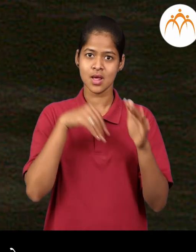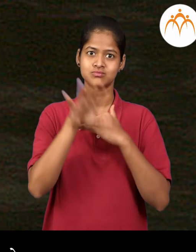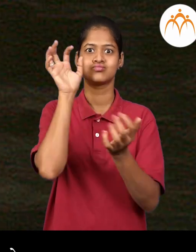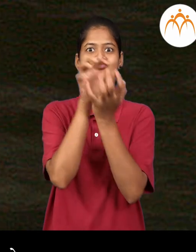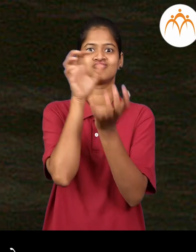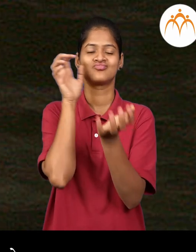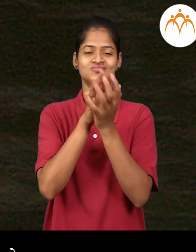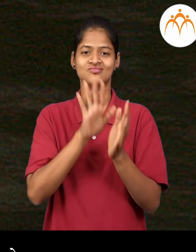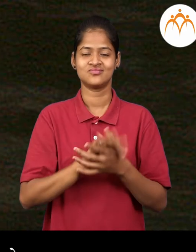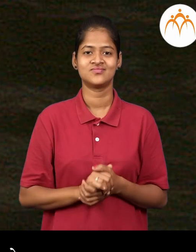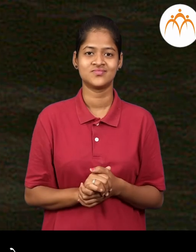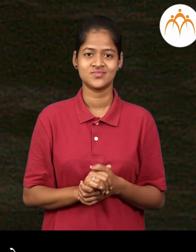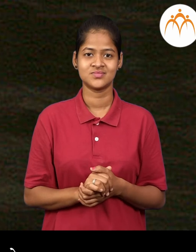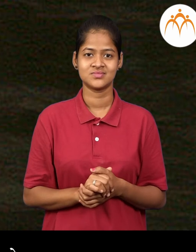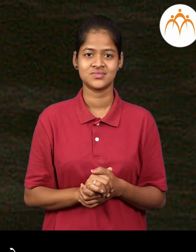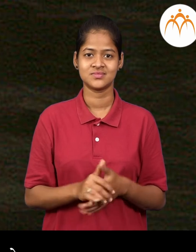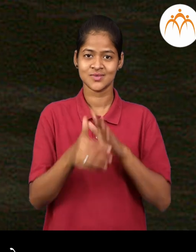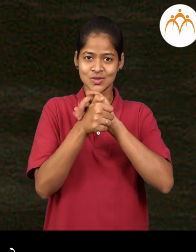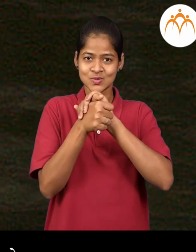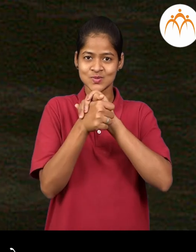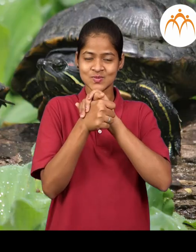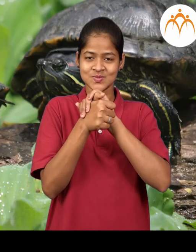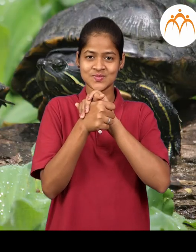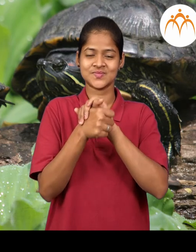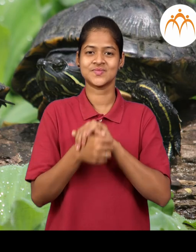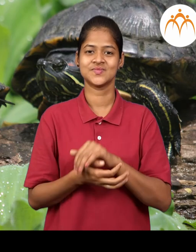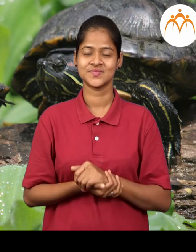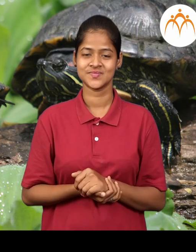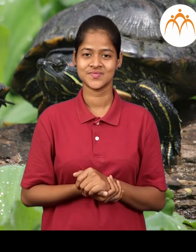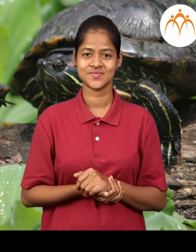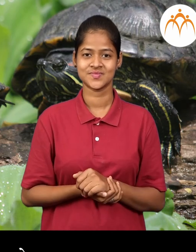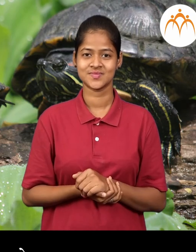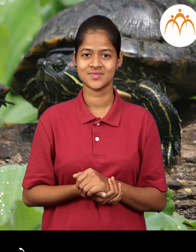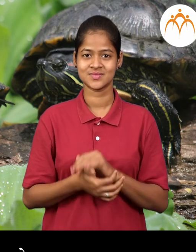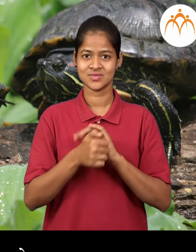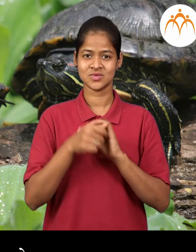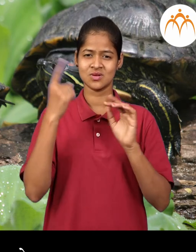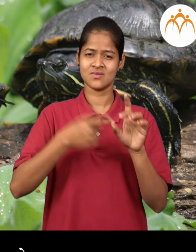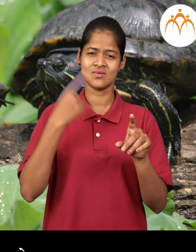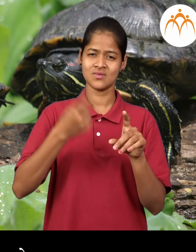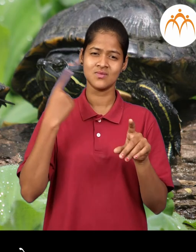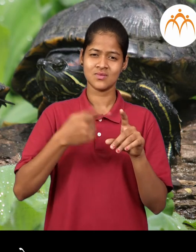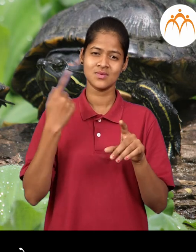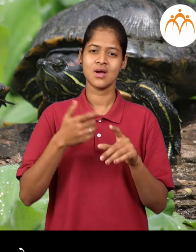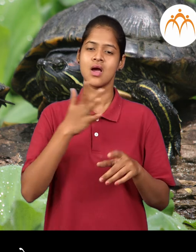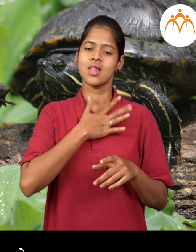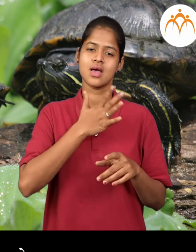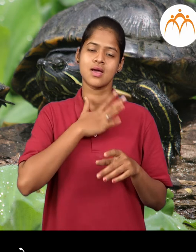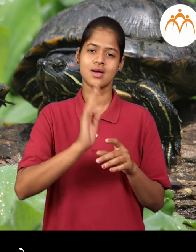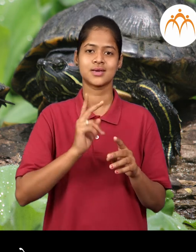पान्यात रहते कासव कासव खूप